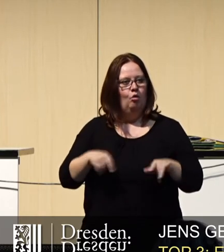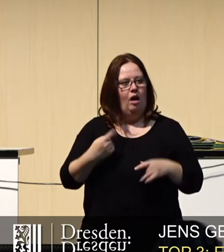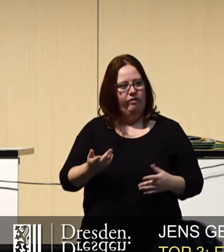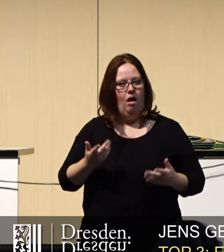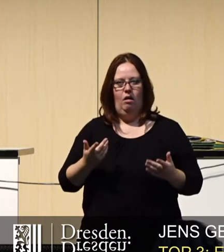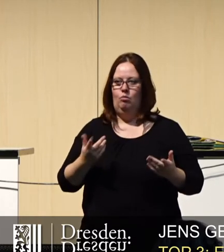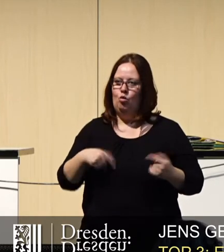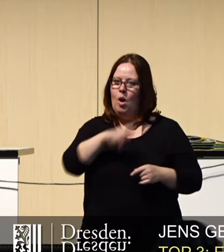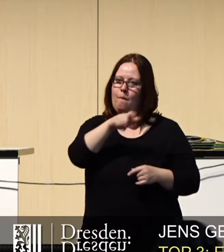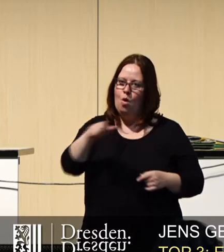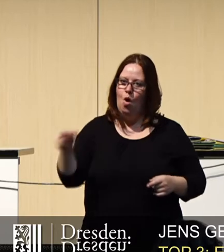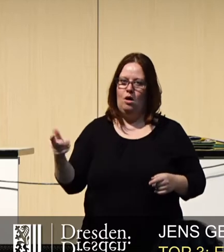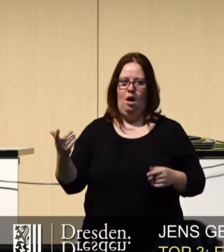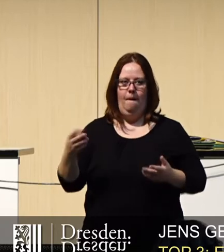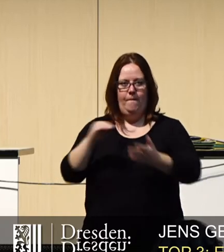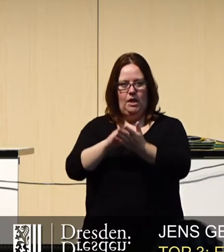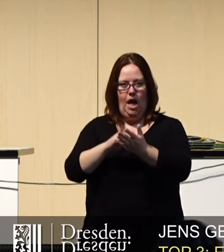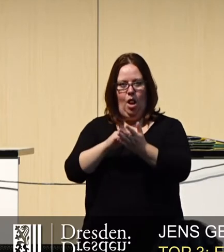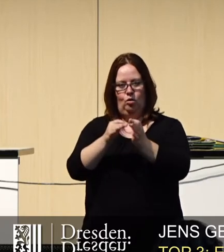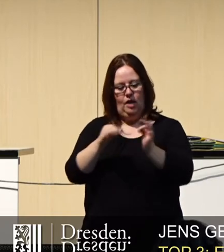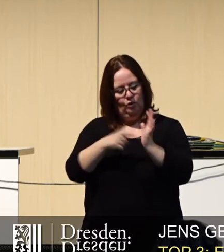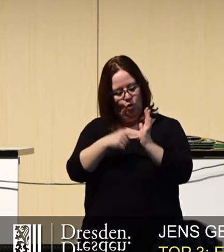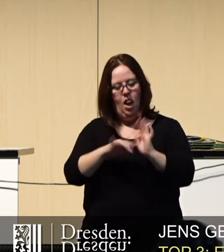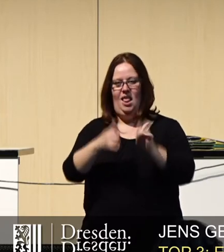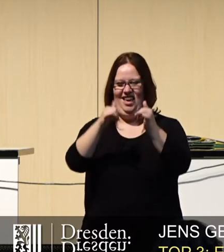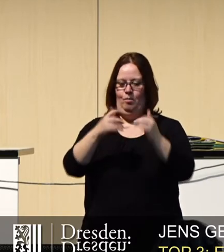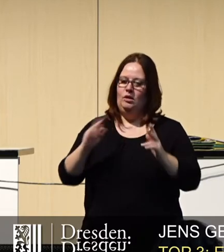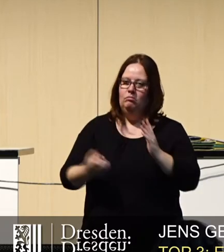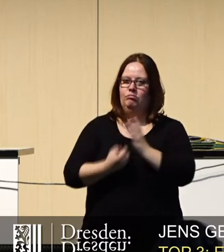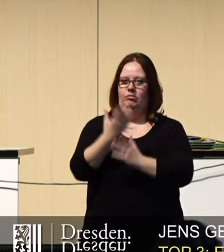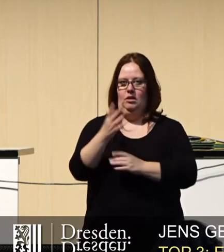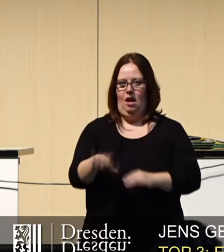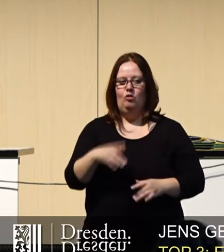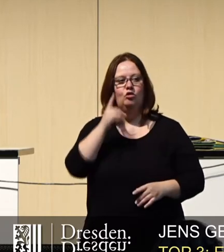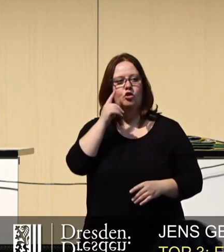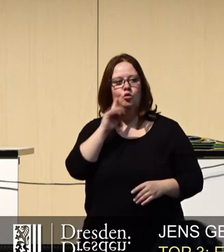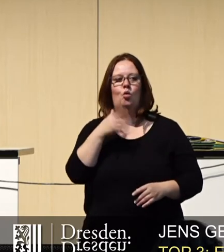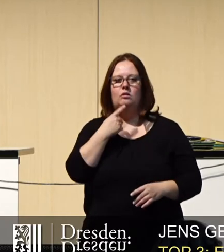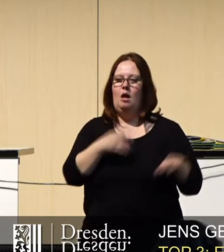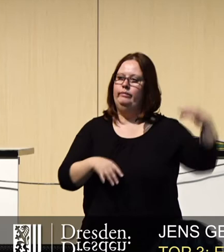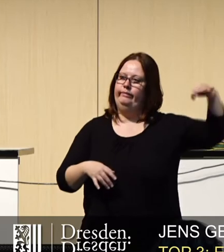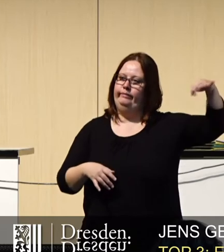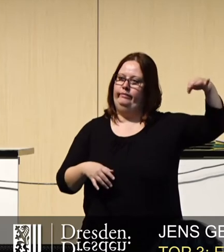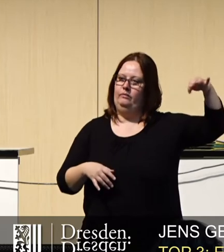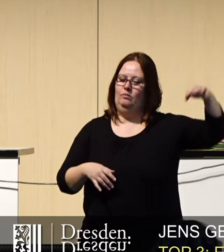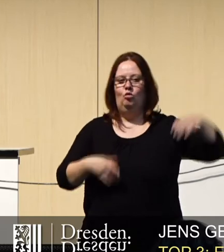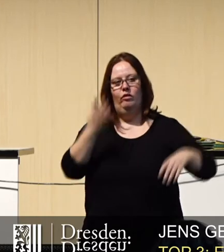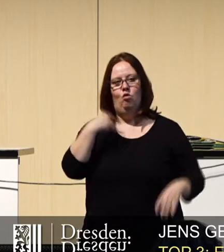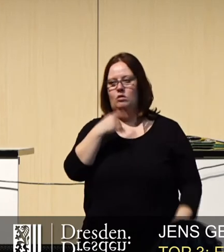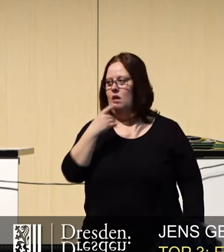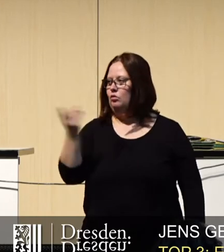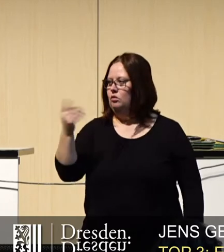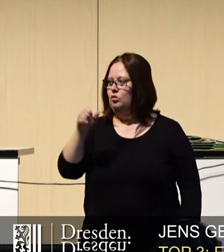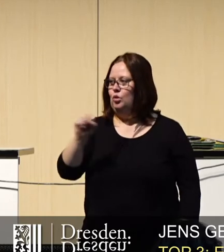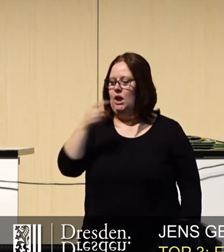uns die Bürgerbeteiligungssatzen leben, mit Leben erfüllen und nicht nur ein Feigenblatt. Irgendjemand hat es vor uns, oder die